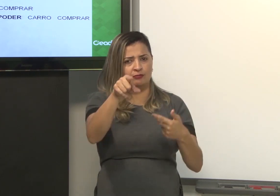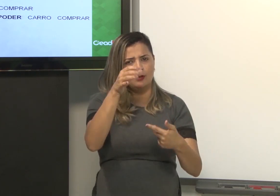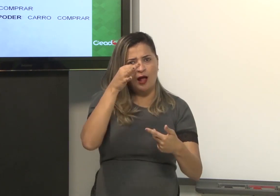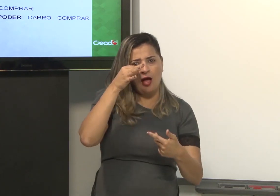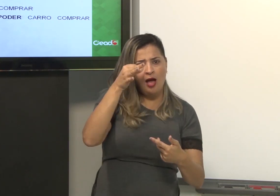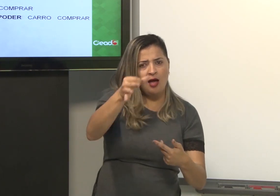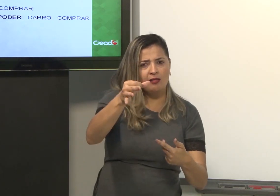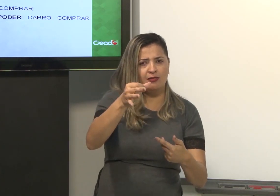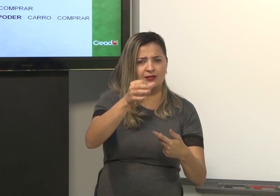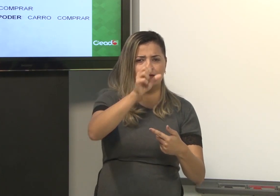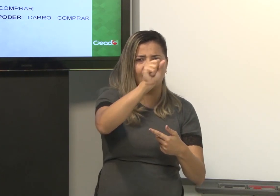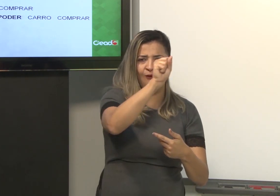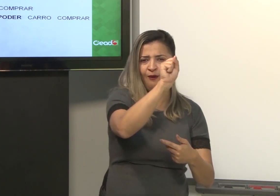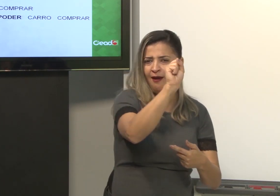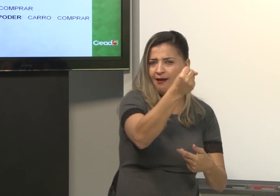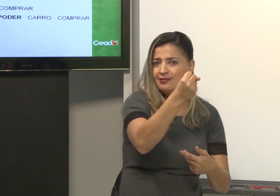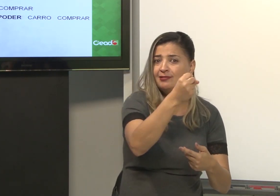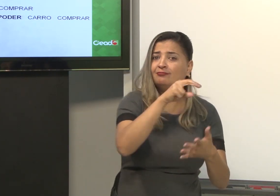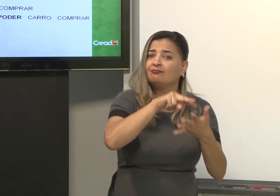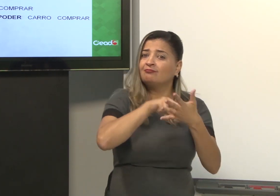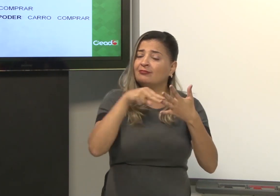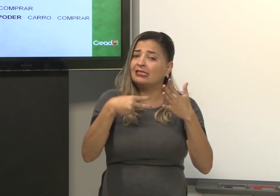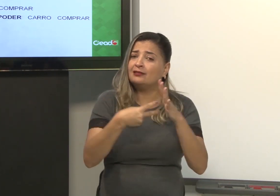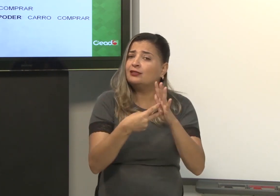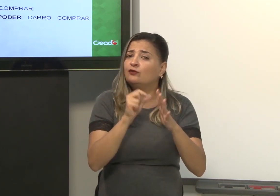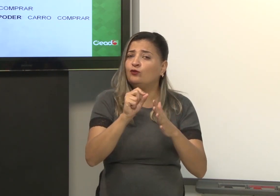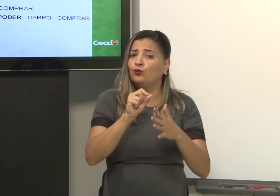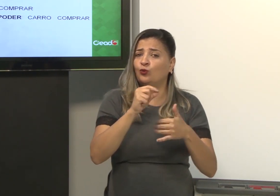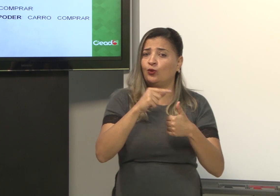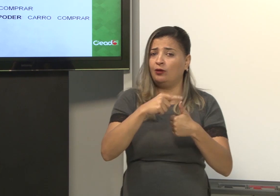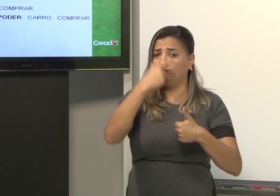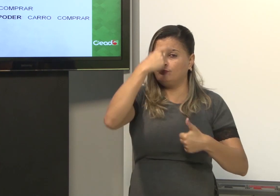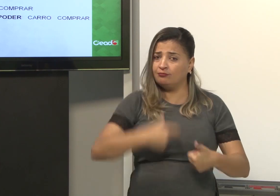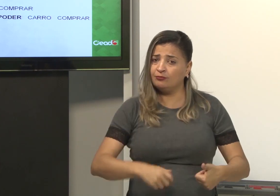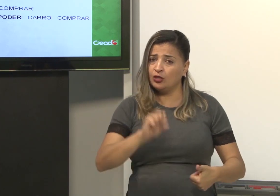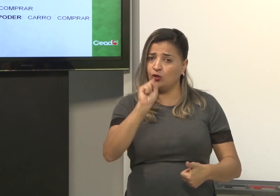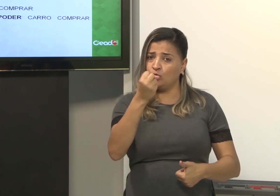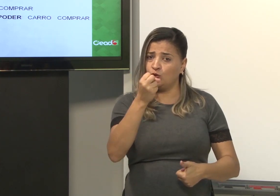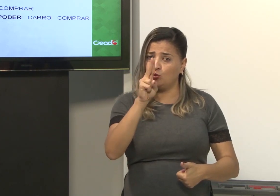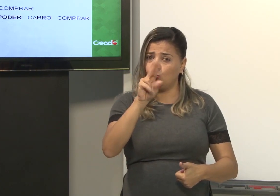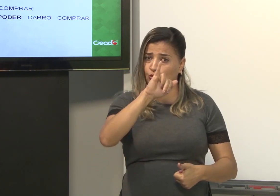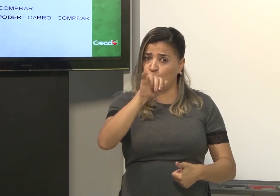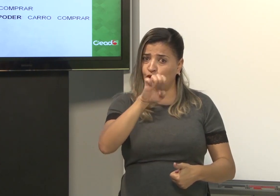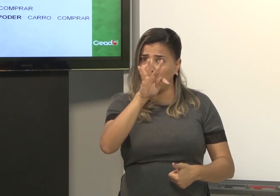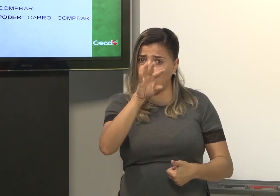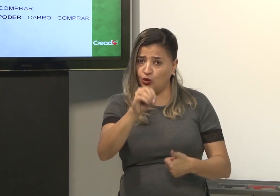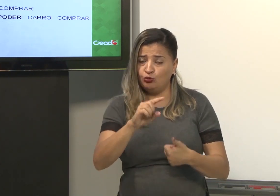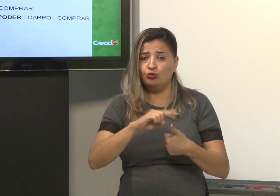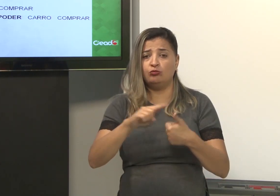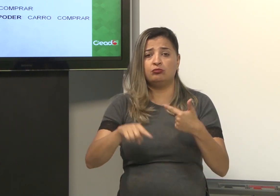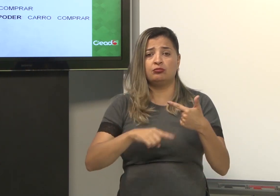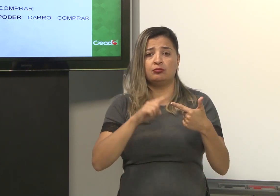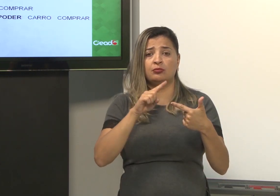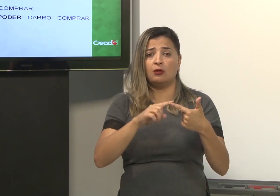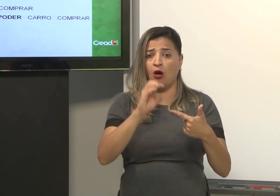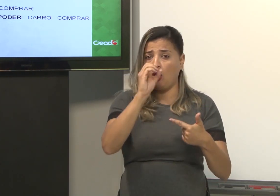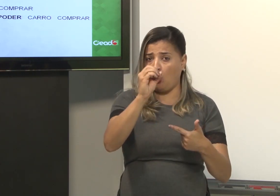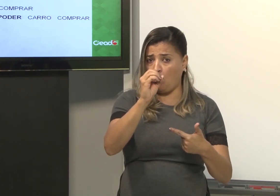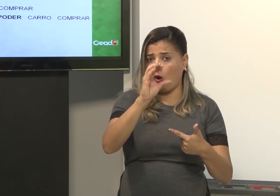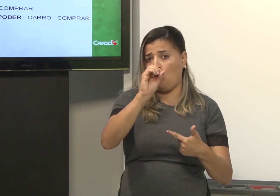prova que vocês forem fazer. Então, prestem atenção aos significados. O S é de sujeito. O O,